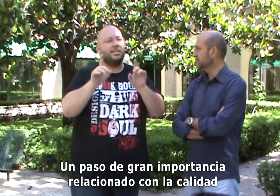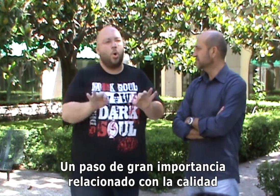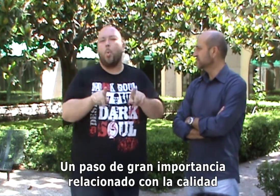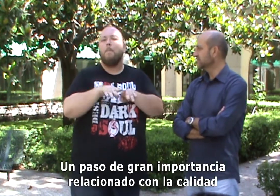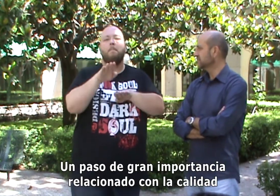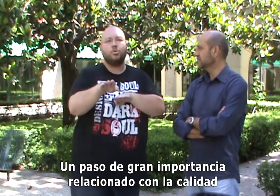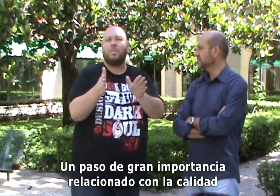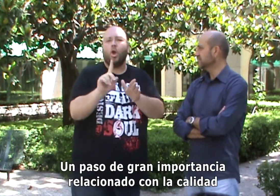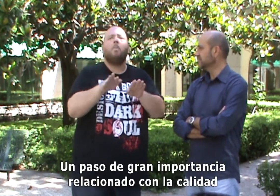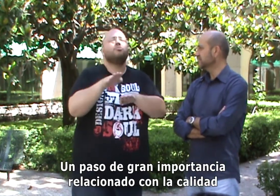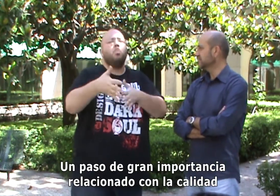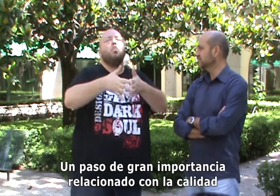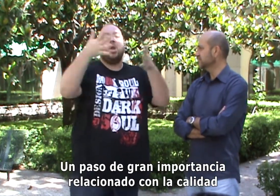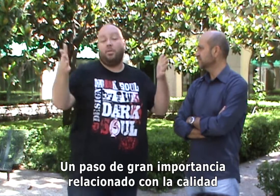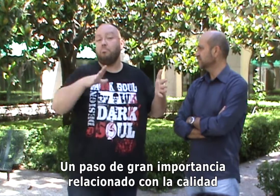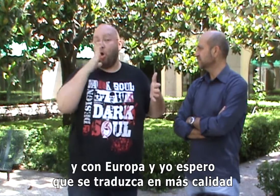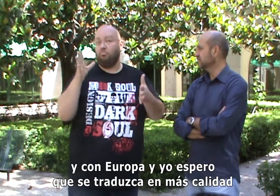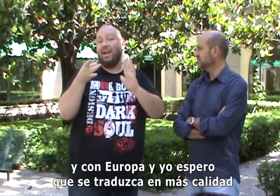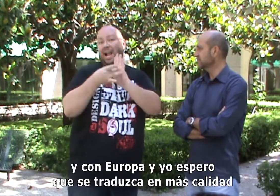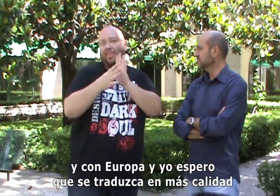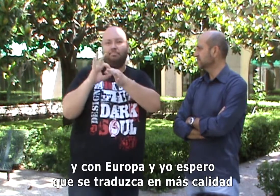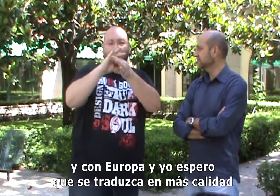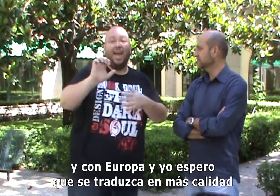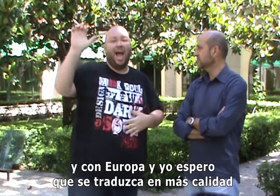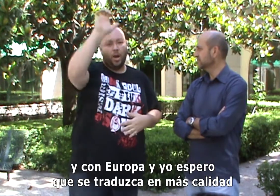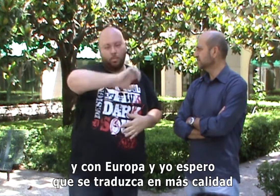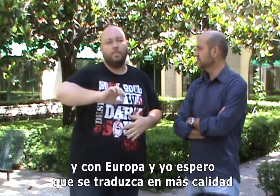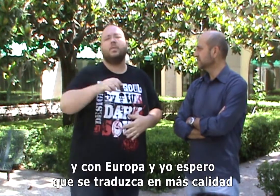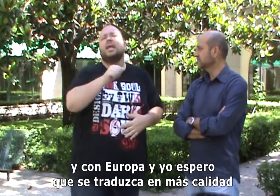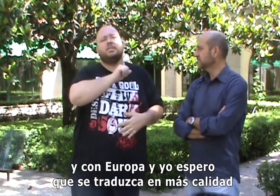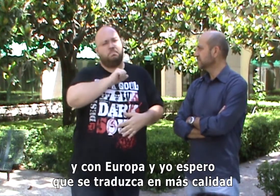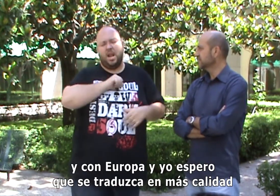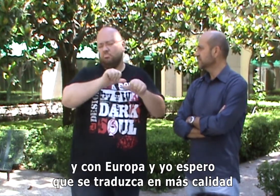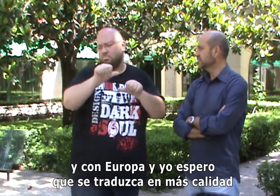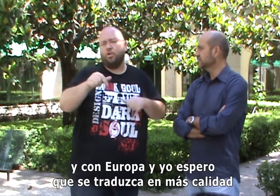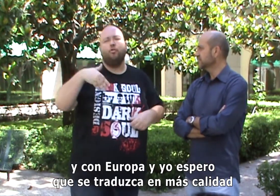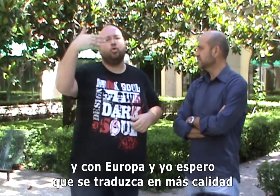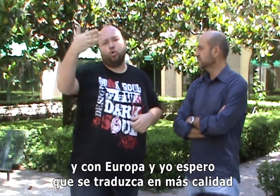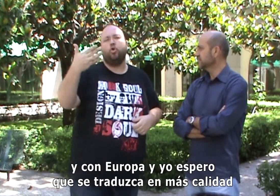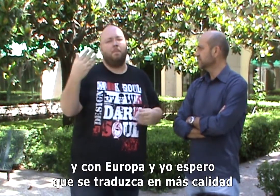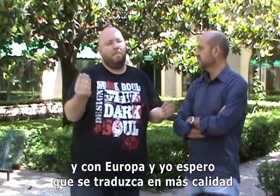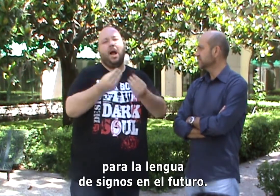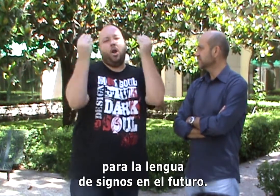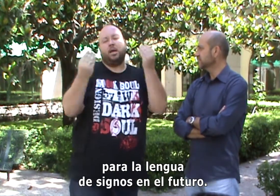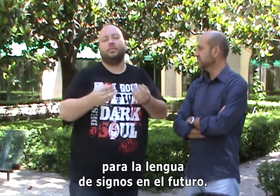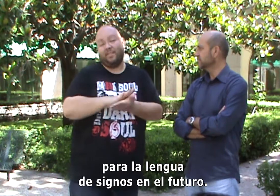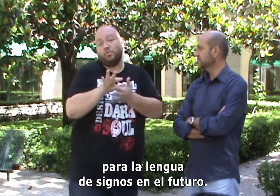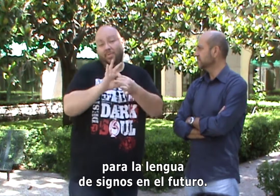paso de gran importancia relacionado con la calidad y con Europa y yo espero que se traduzca en más calidad para la lengua de signos en el